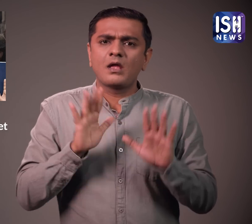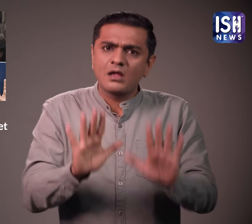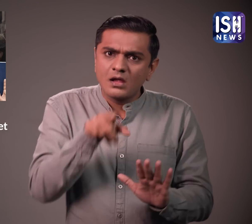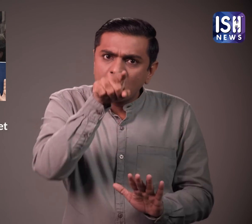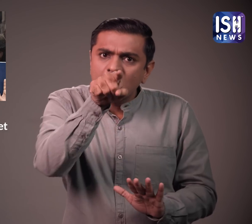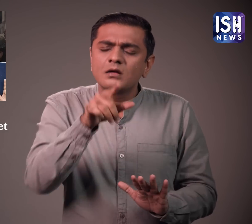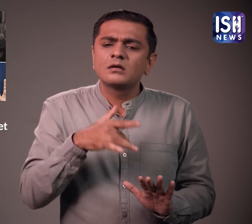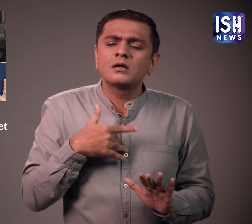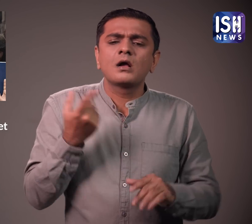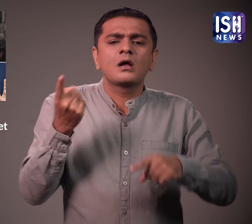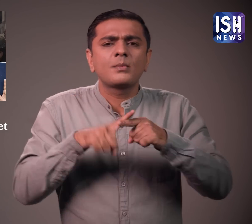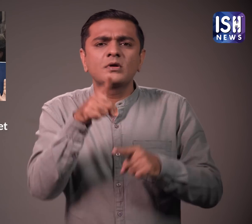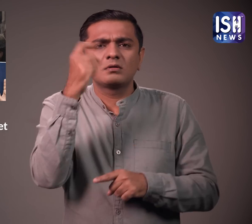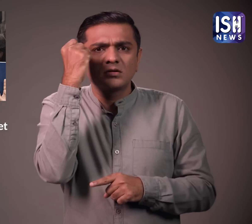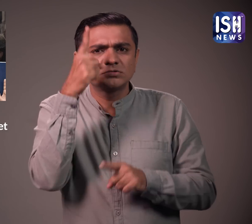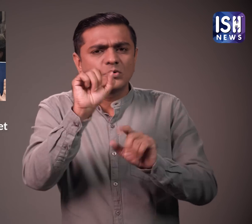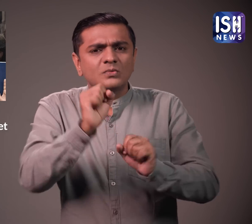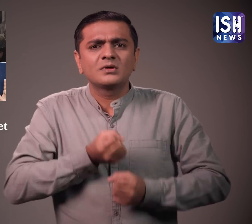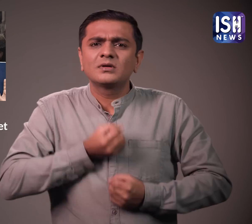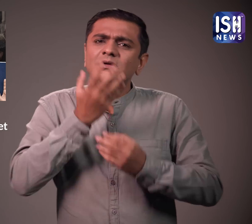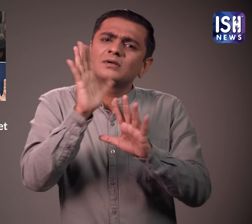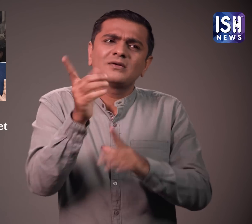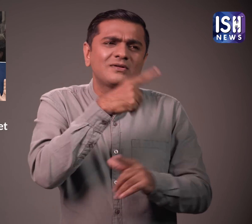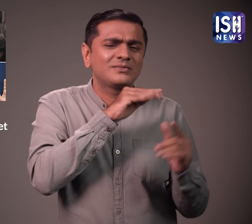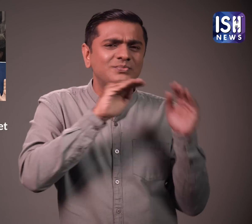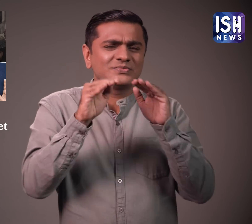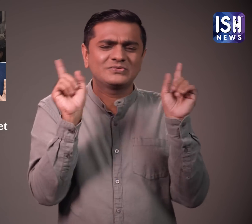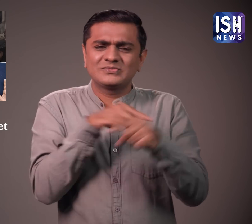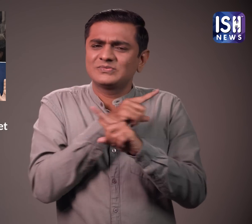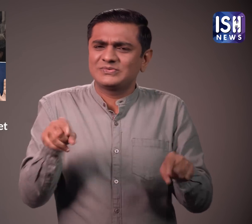उन्होंने कहा कि रुच्चा को अपनी बात कहने का अधिकार होना चाहिए